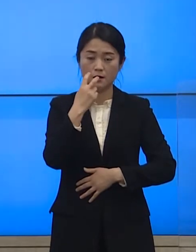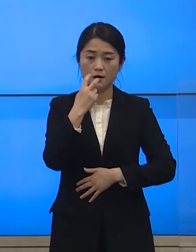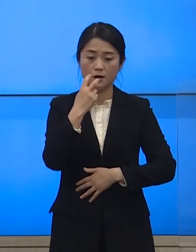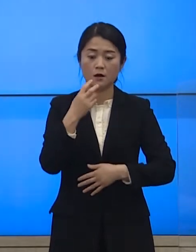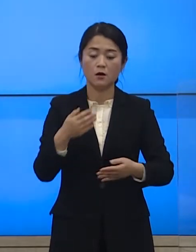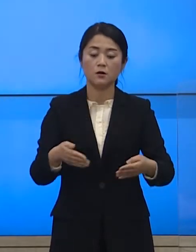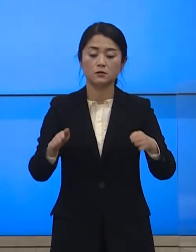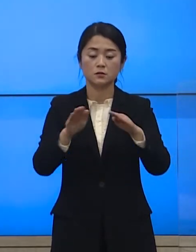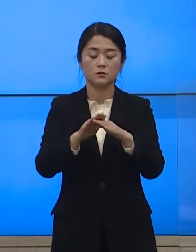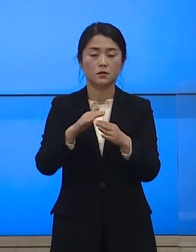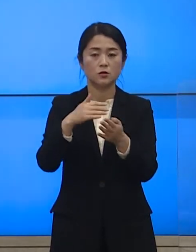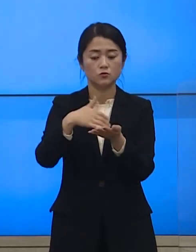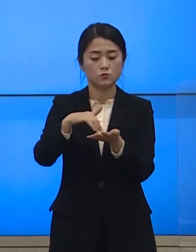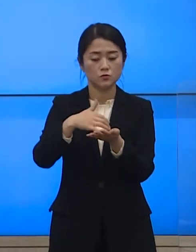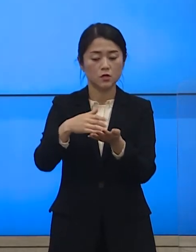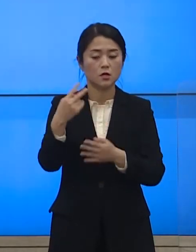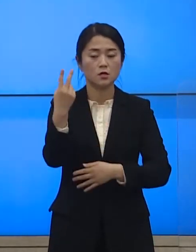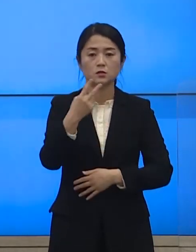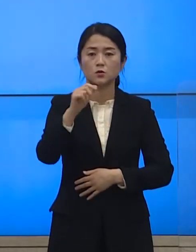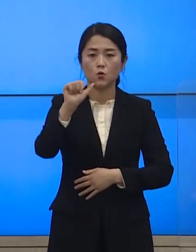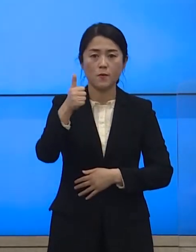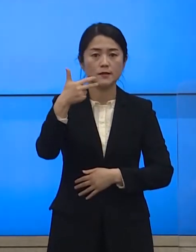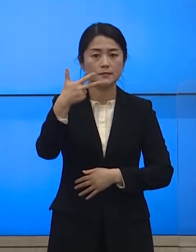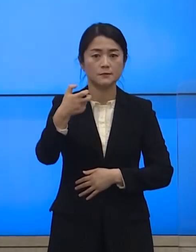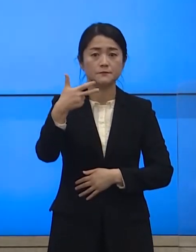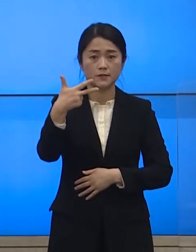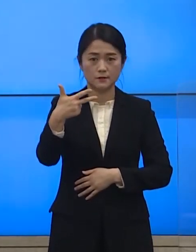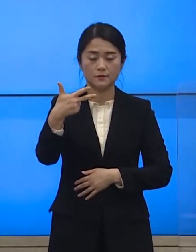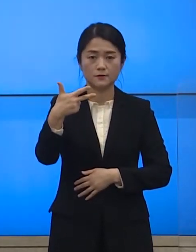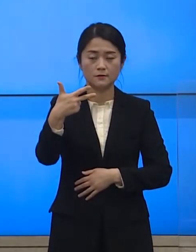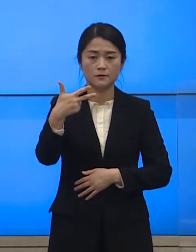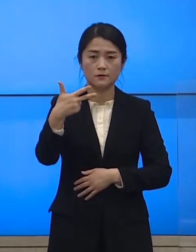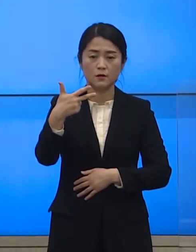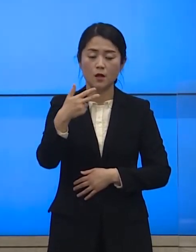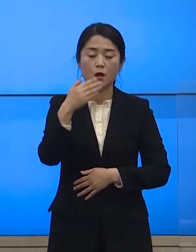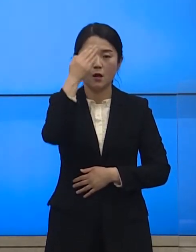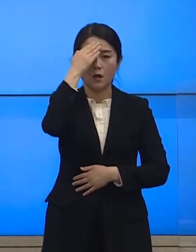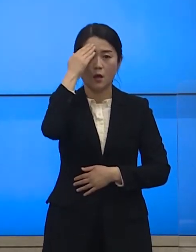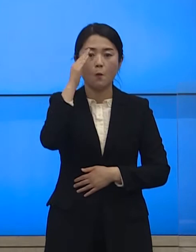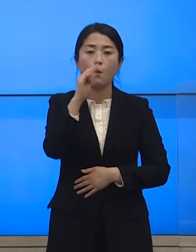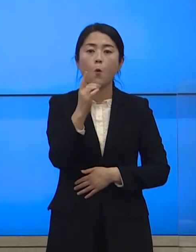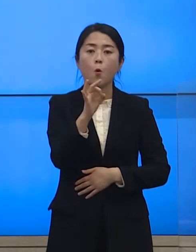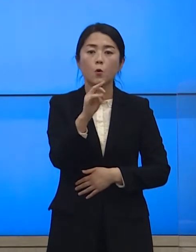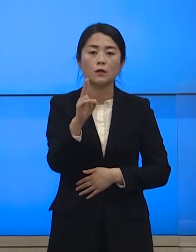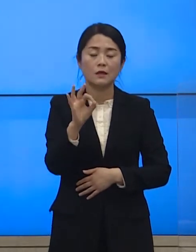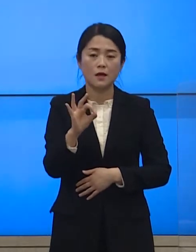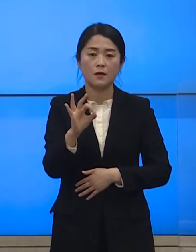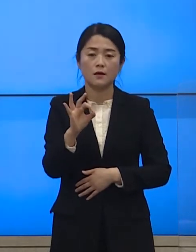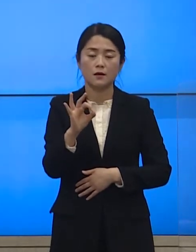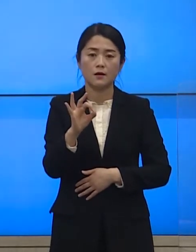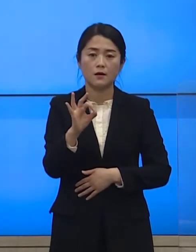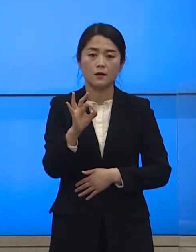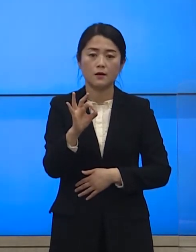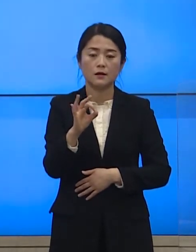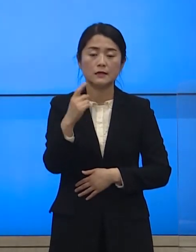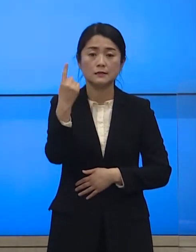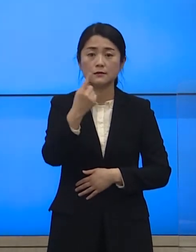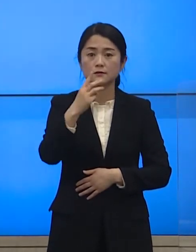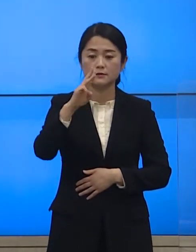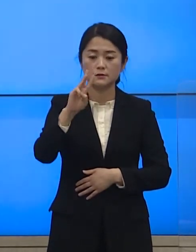검사건수는 2577건으로 봉양면 임시선별검사